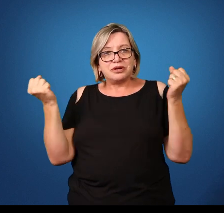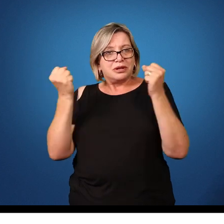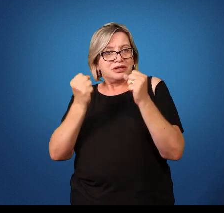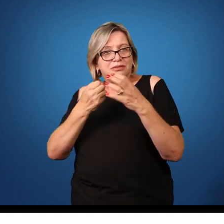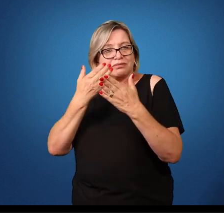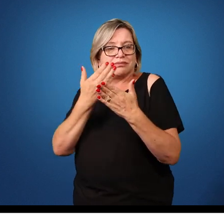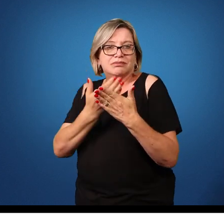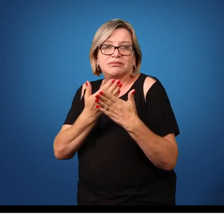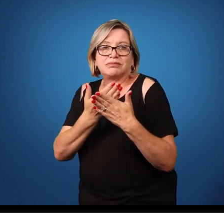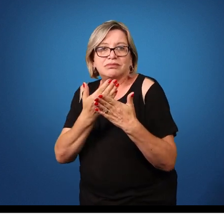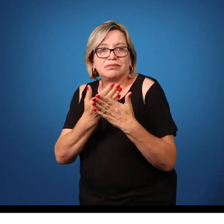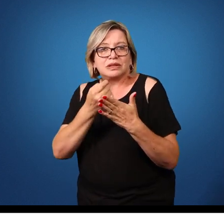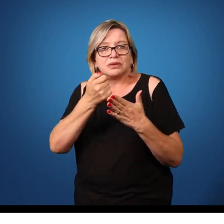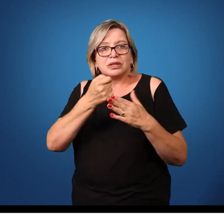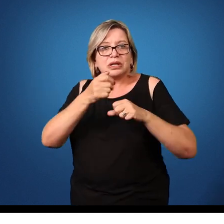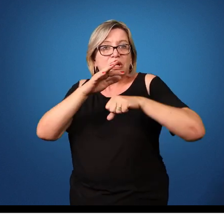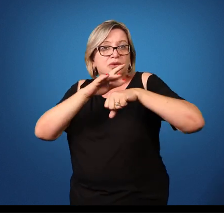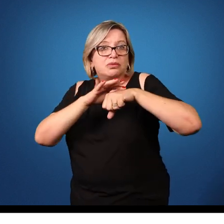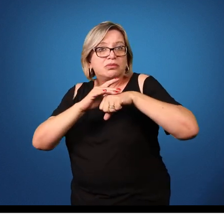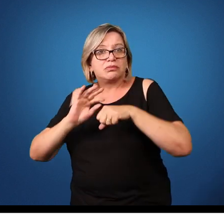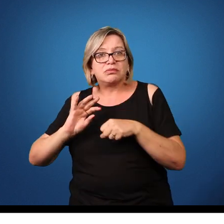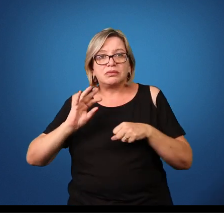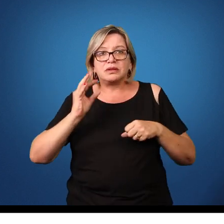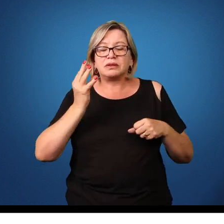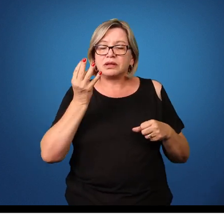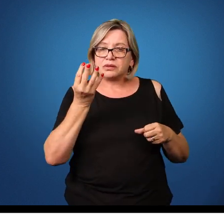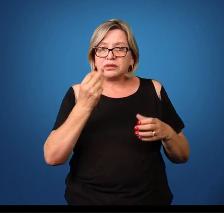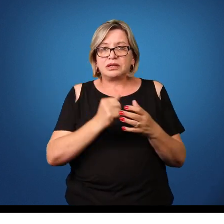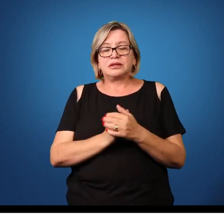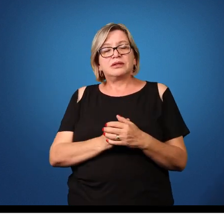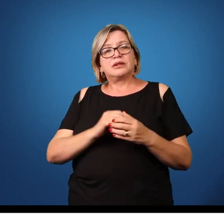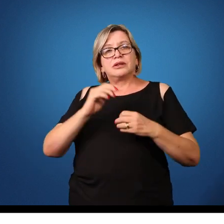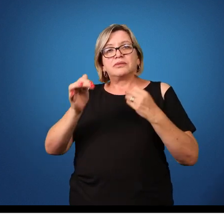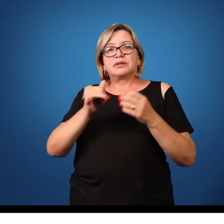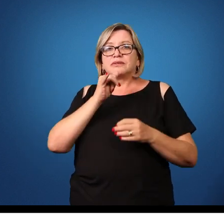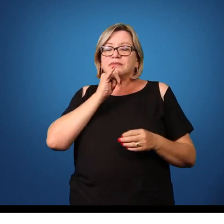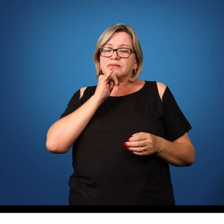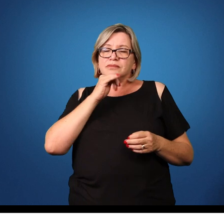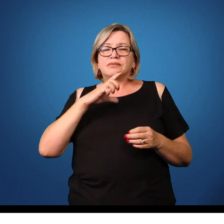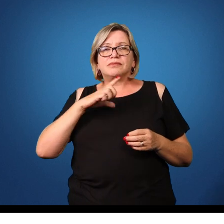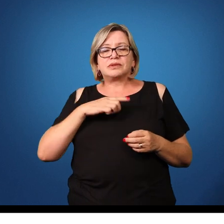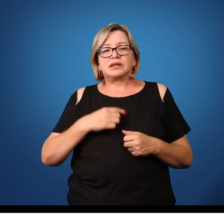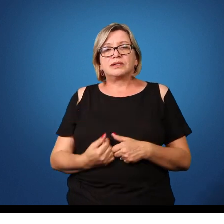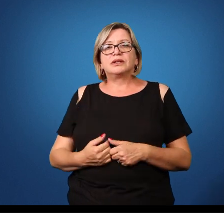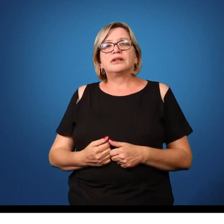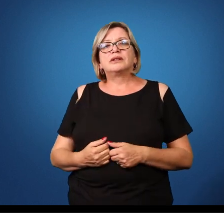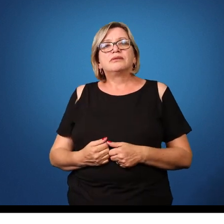estudar um pouquinho as doenças causadas por alguns indivíduos. Nós temos, por exemplo,